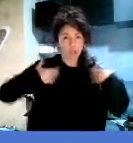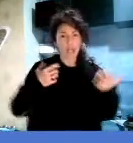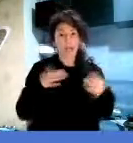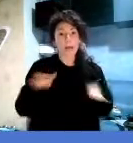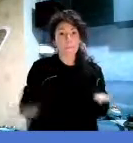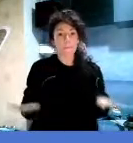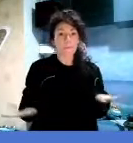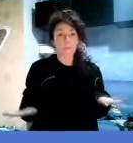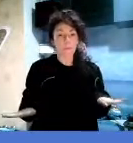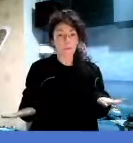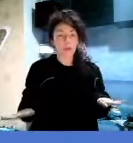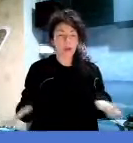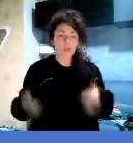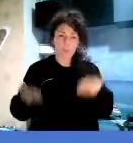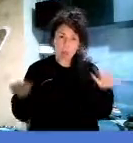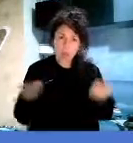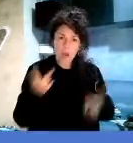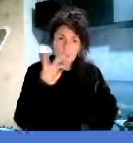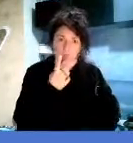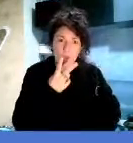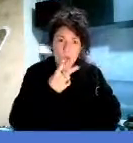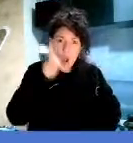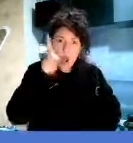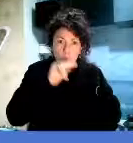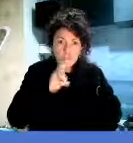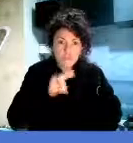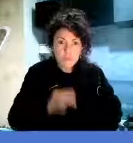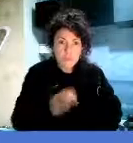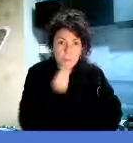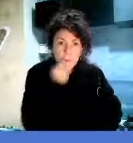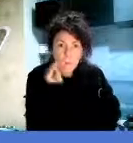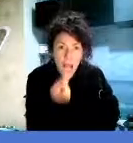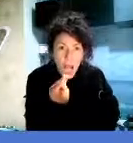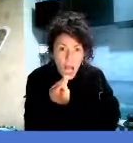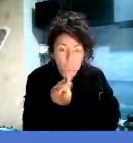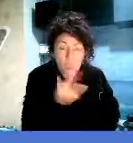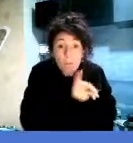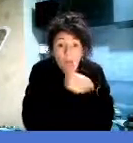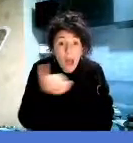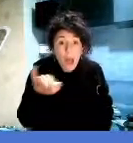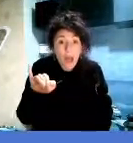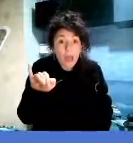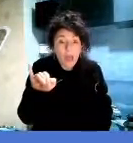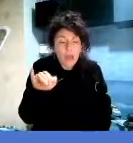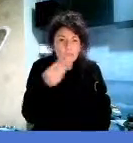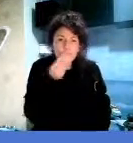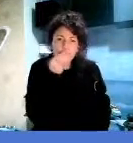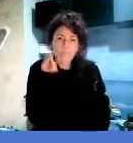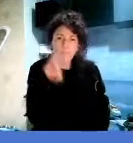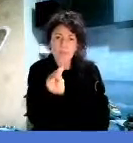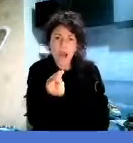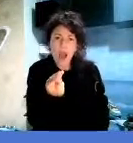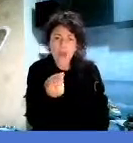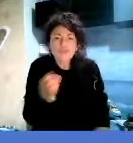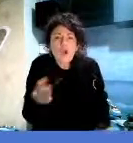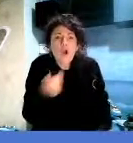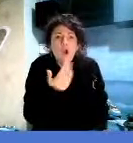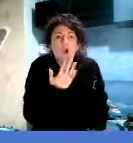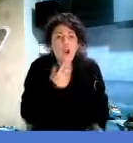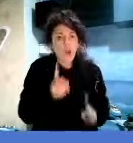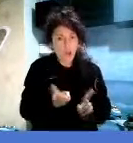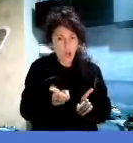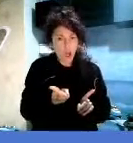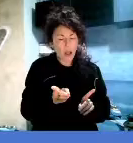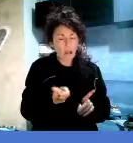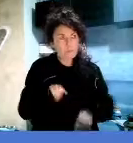Mmm, di che colore è un bacio? Un bacio potrebbe essere rosso, come gli